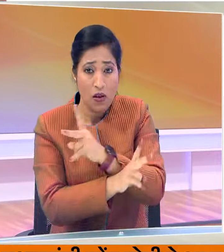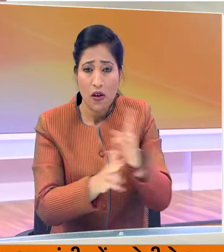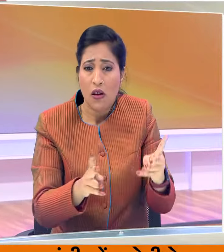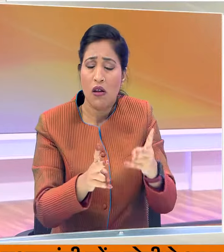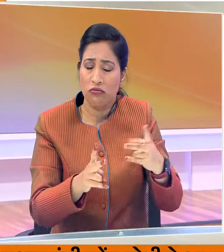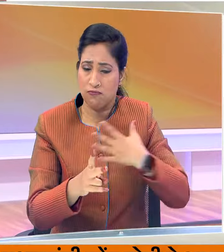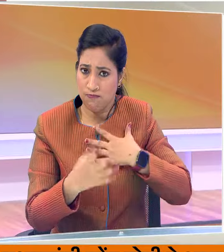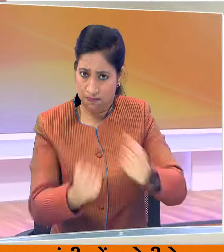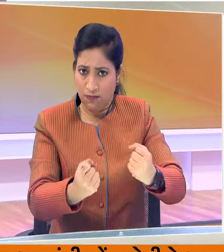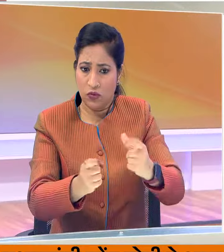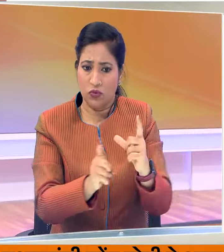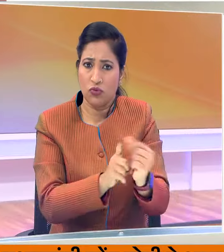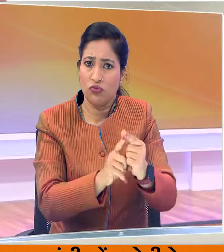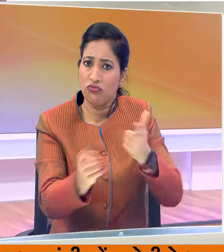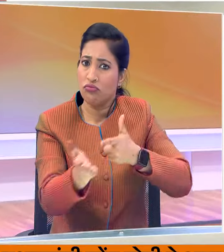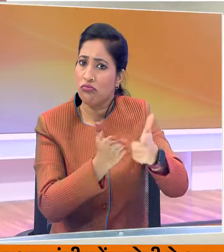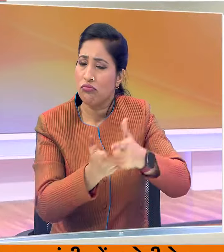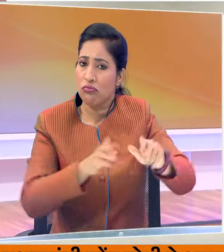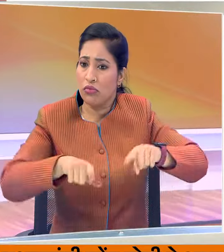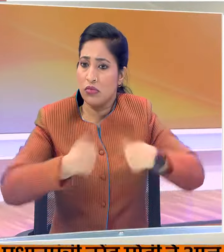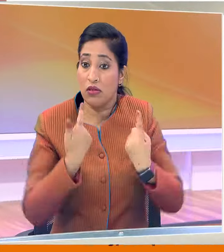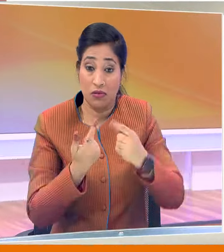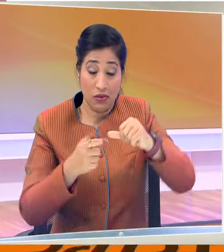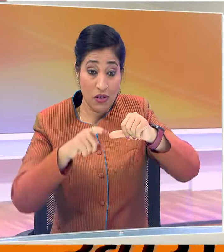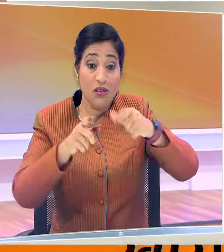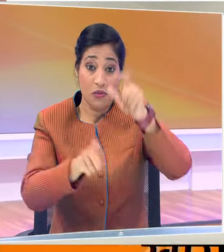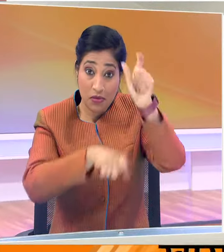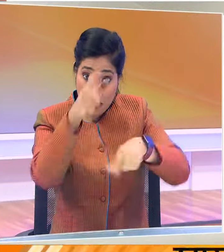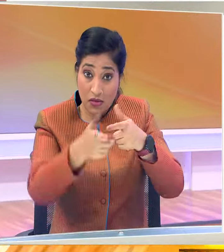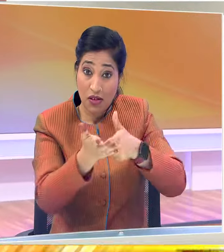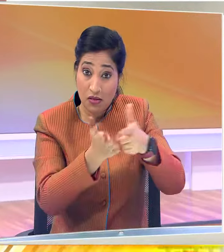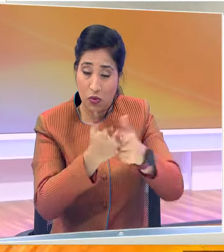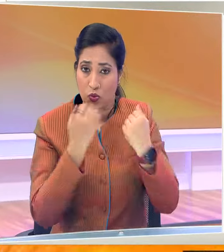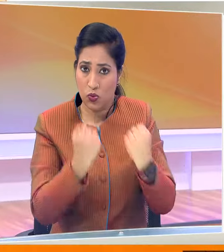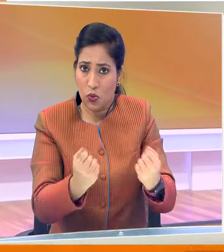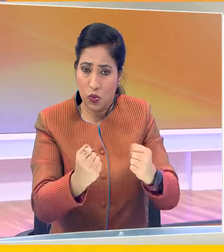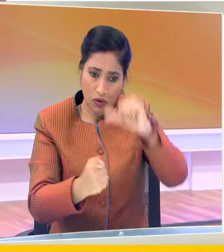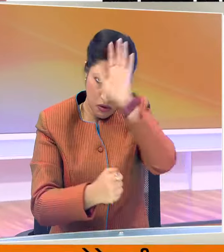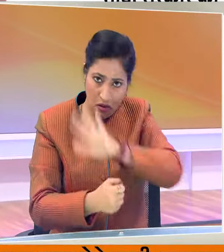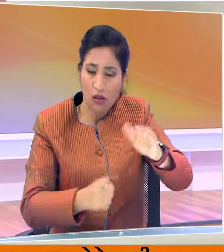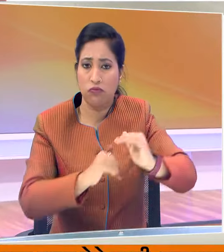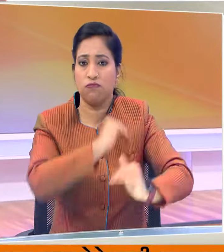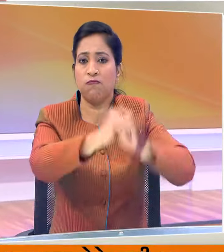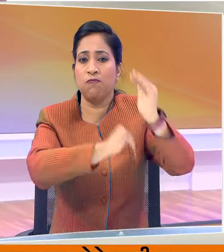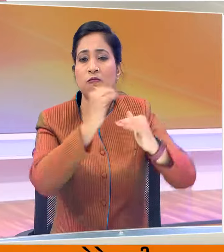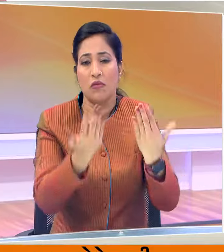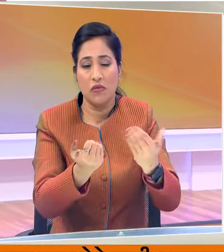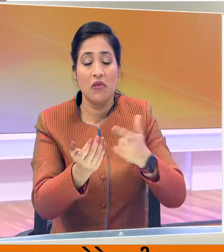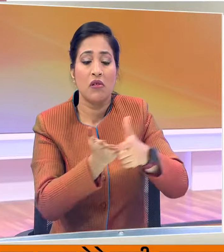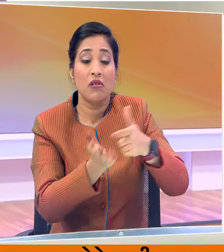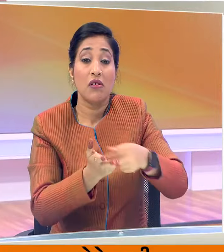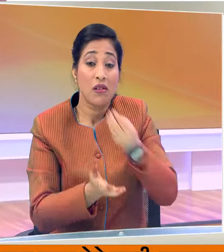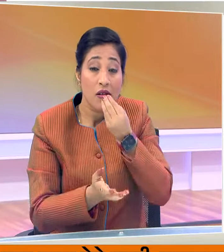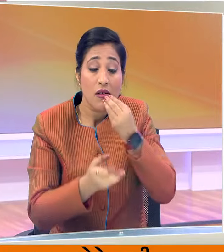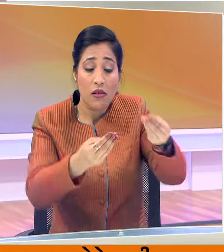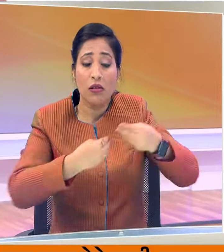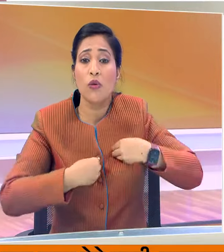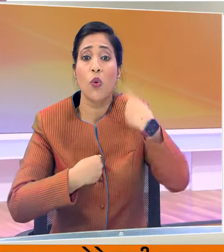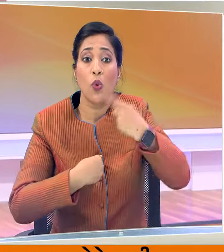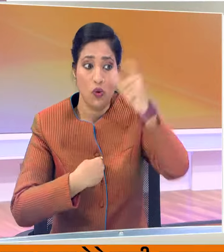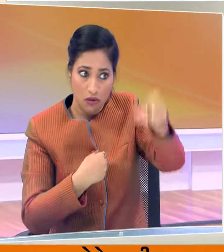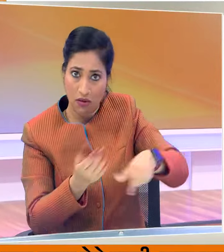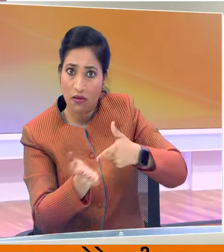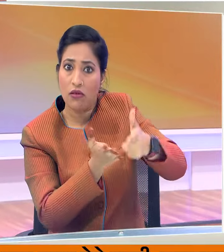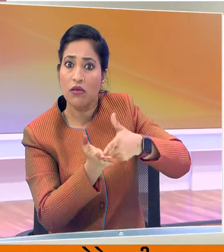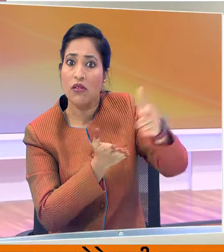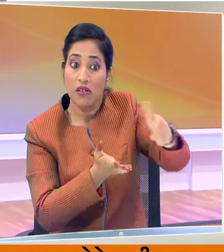आत्म निर्वर होने चीए किसान समर्द्ध होगा तो देश समर्द्ध होगा और क्यों हो हमारा अन्मध आता जो हमें खिलाएगा उसे ना सिर्फ